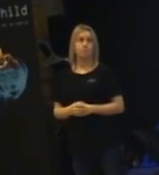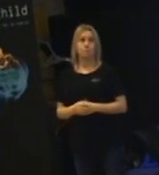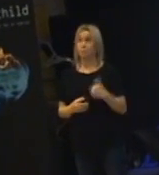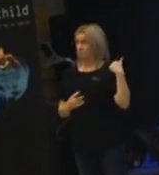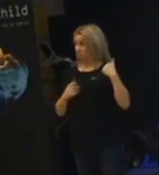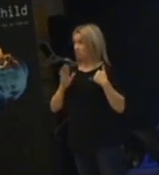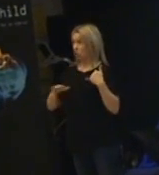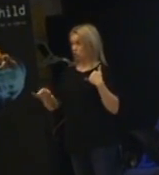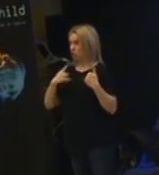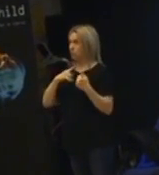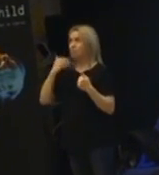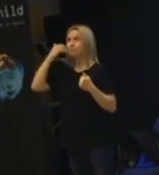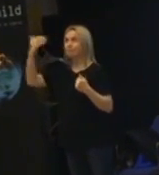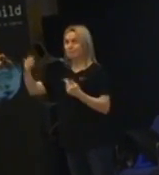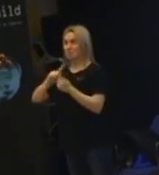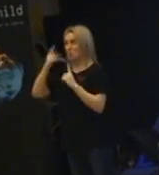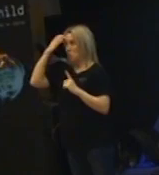lär ju bli kungar och drottningar på det.